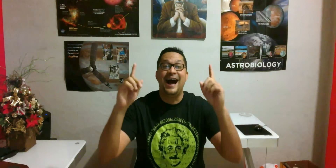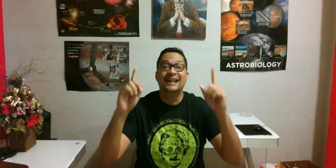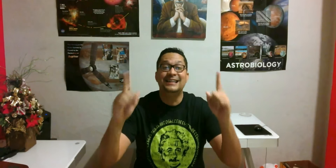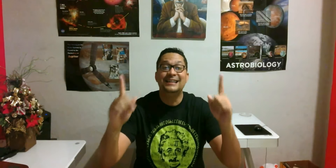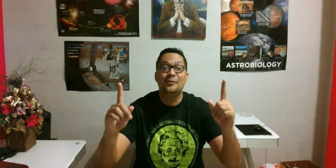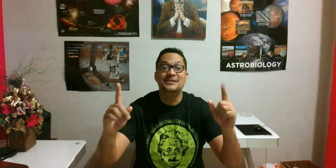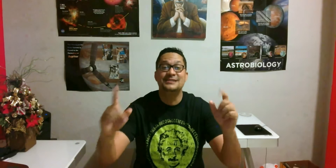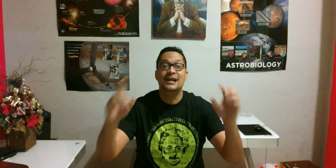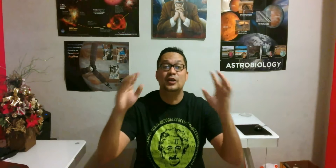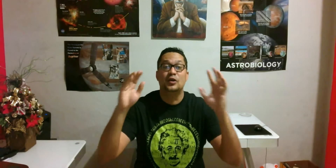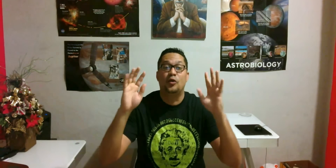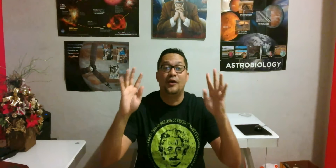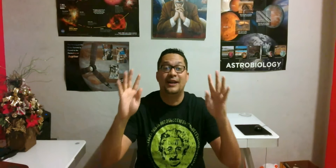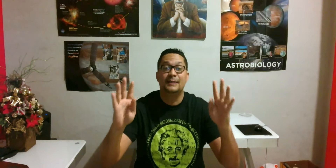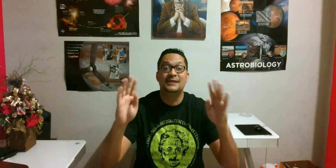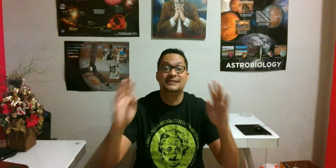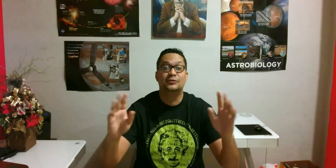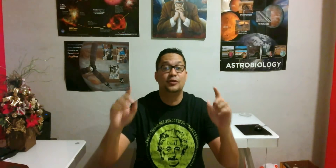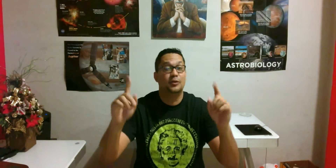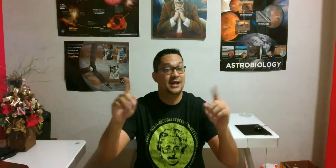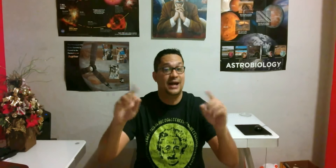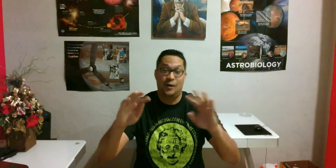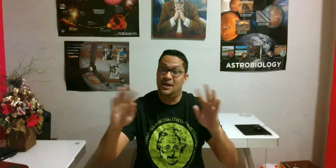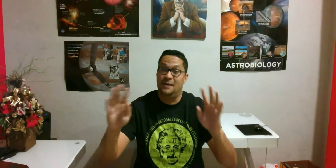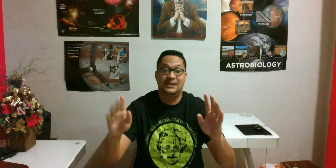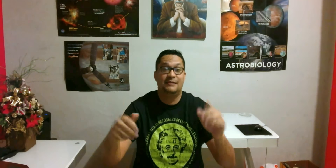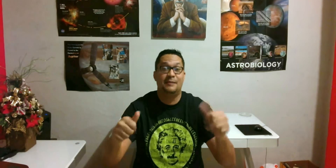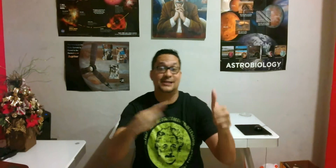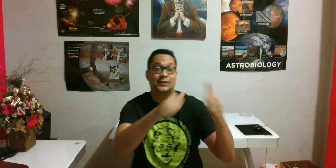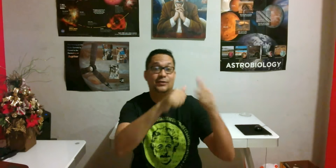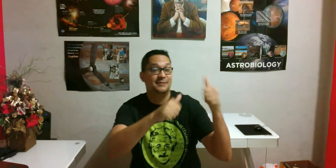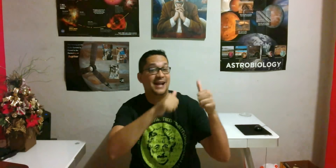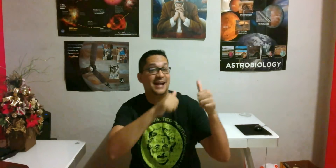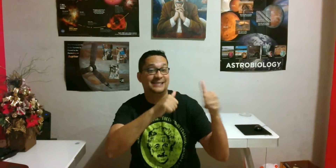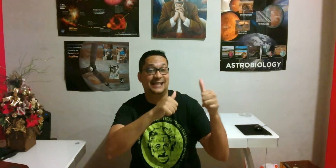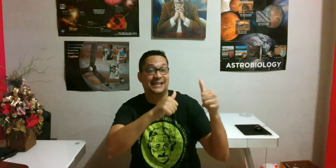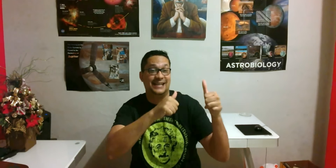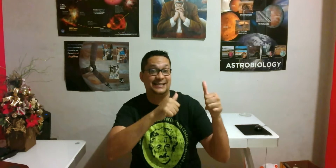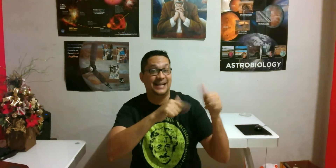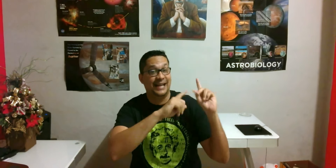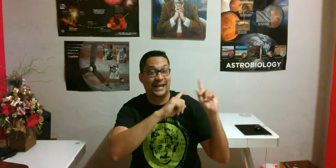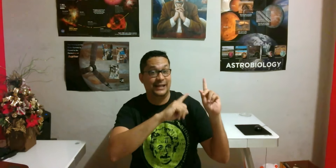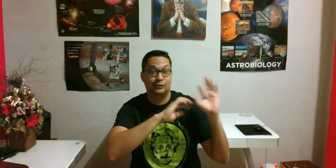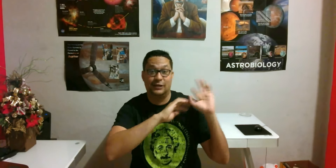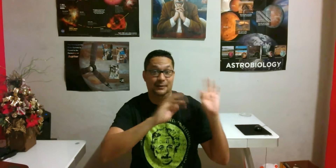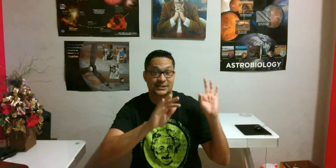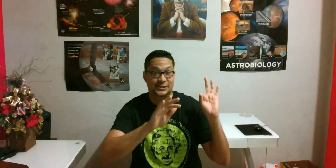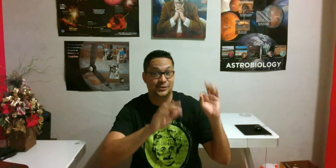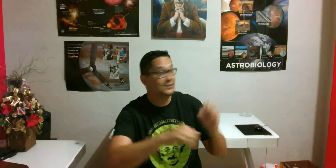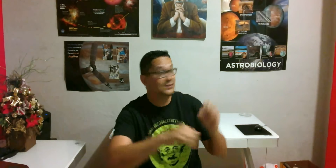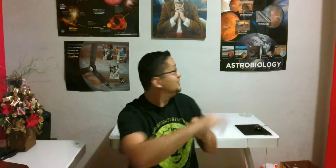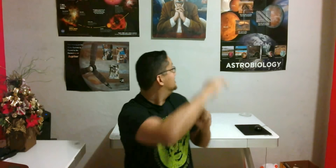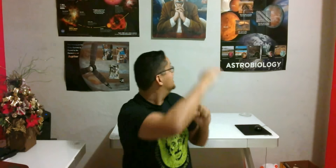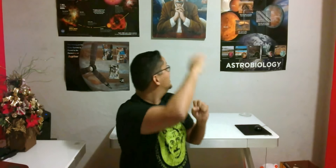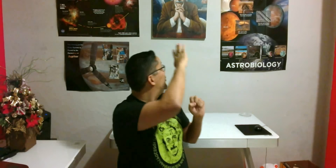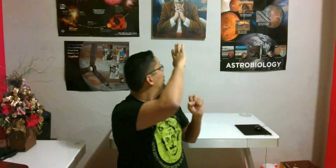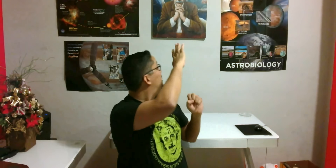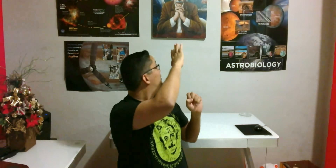Antes de comenzar con el tema de Saturno, mira, obviamente vamos a saludar a ese que está ahí atrás, que es el que nos da la bendición. ¡Saludos jefe!